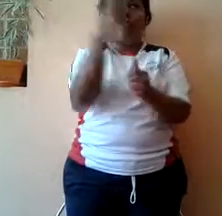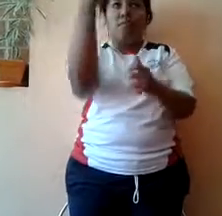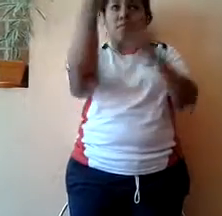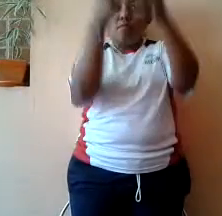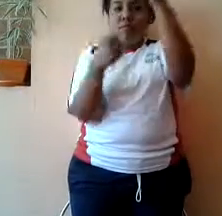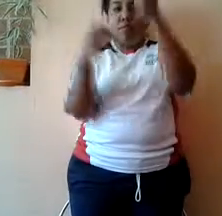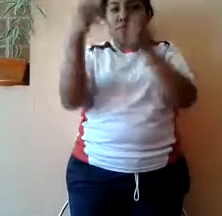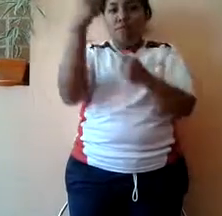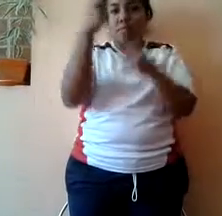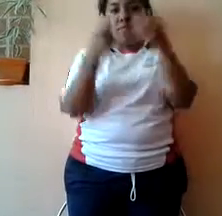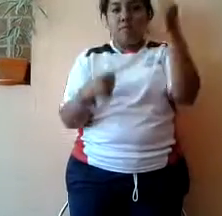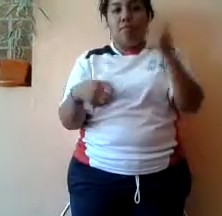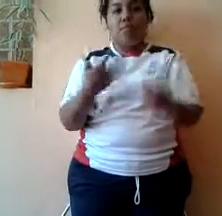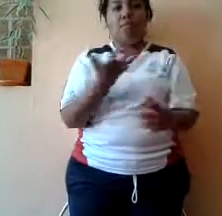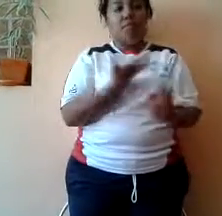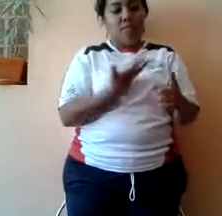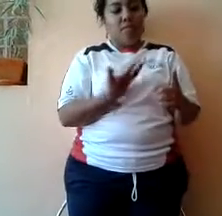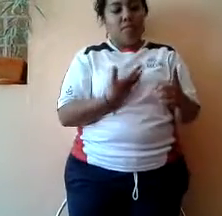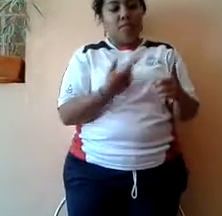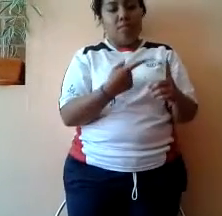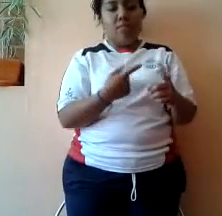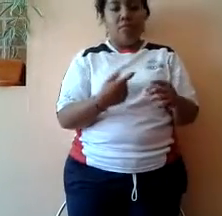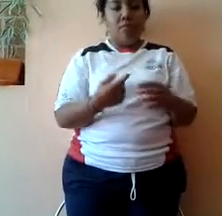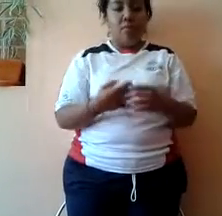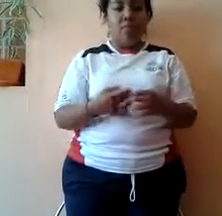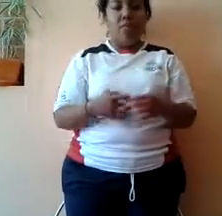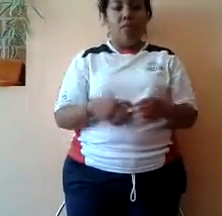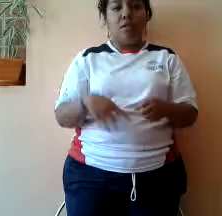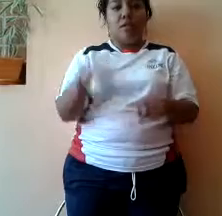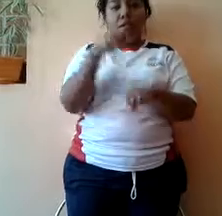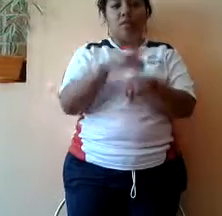Los días pasaban y la única preocupación del pequeño